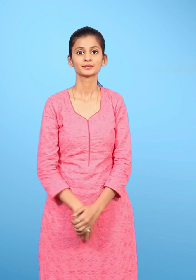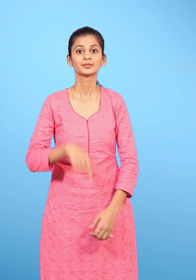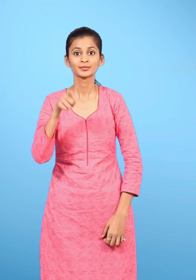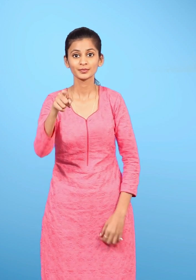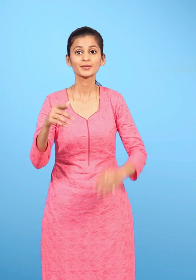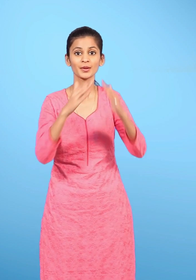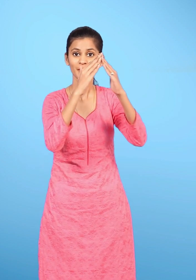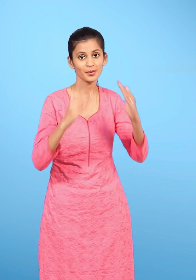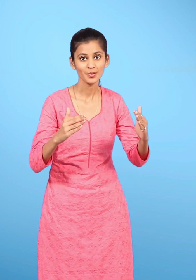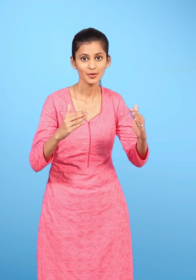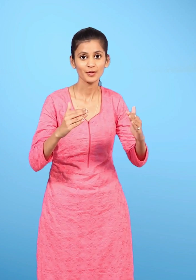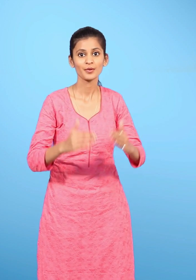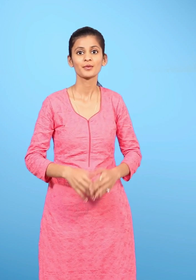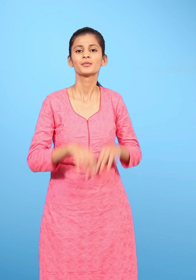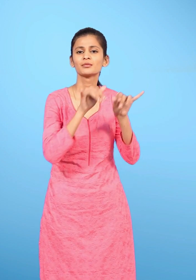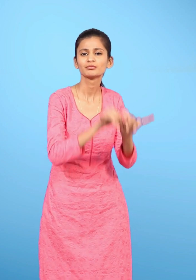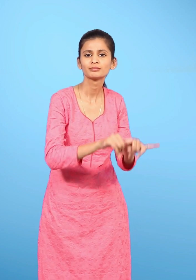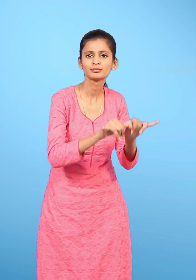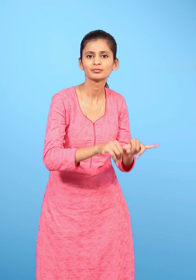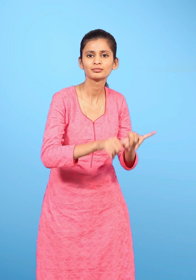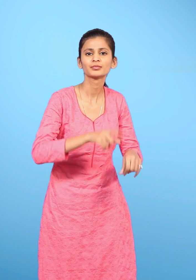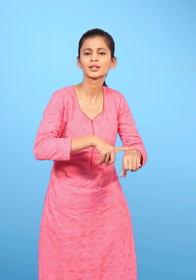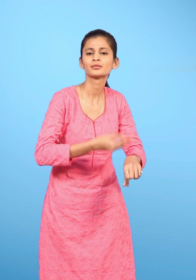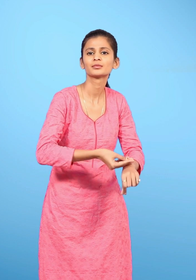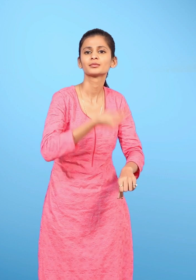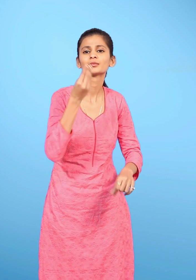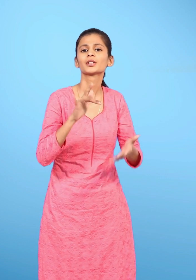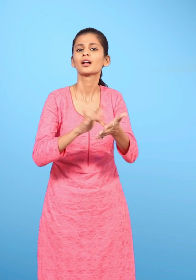एक दिन में तुम घर के किस हिस्से में कितना समय बिताते हो